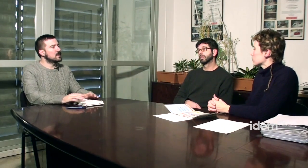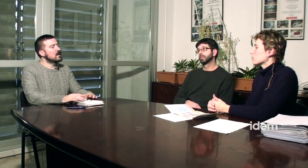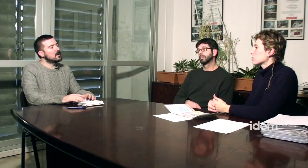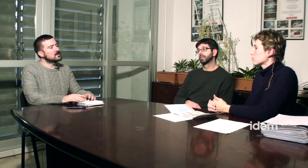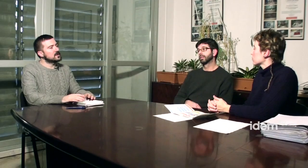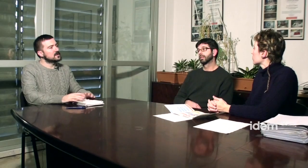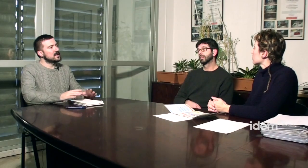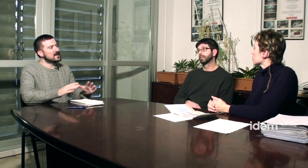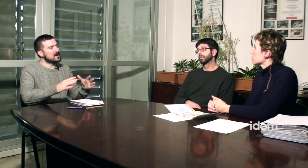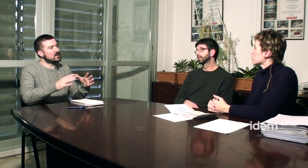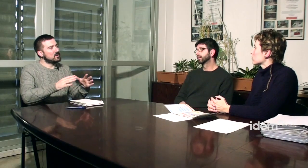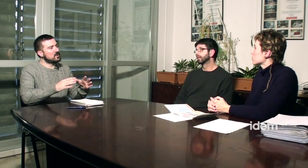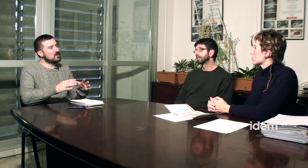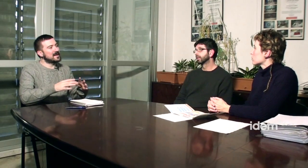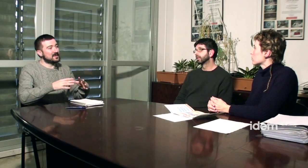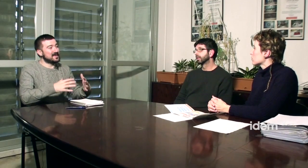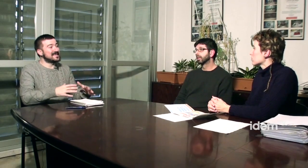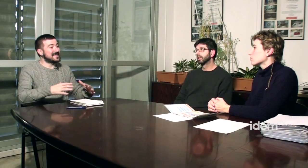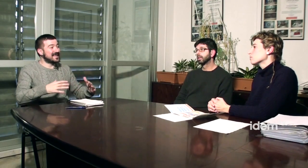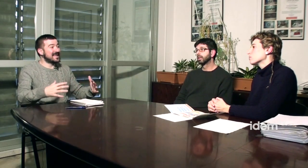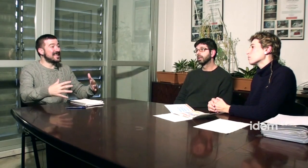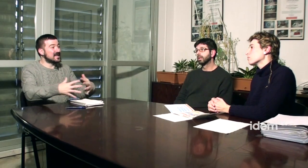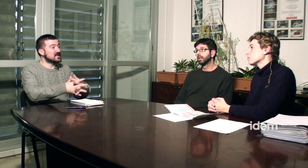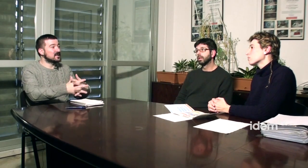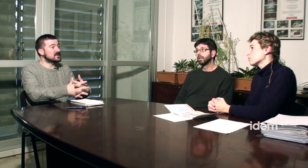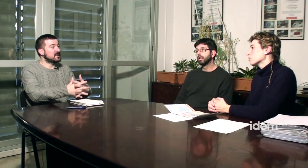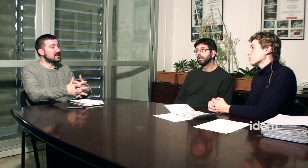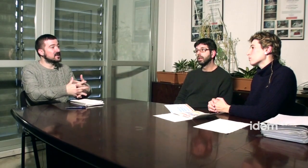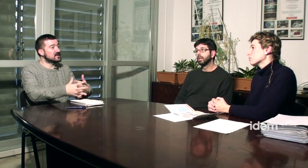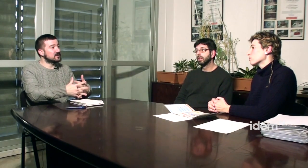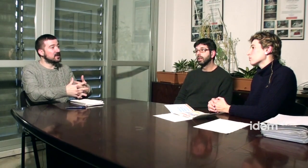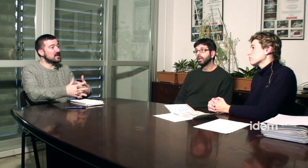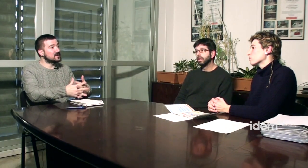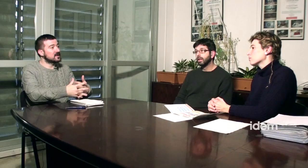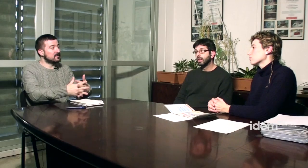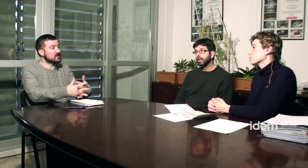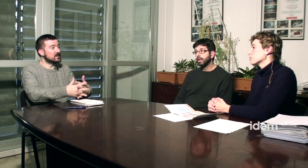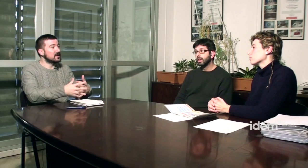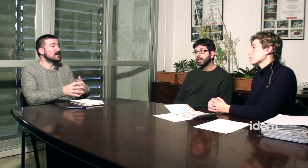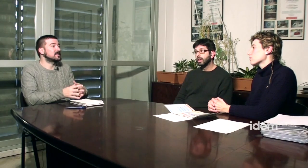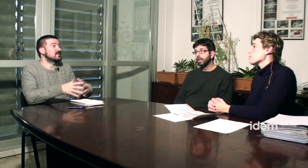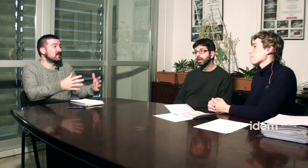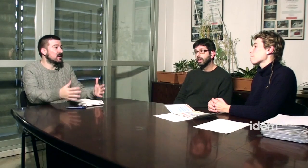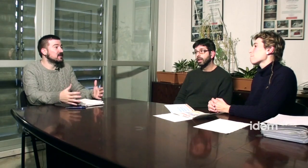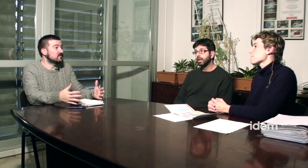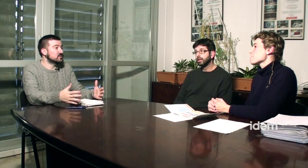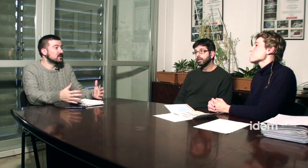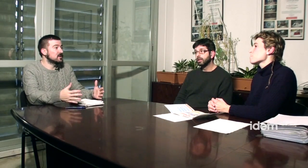-nos visibles i que se'ns vegin com a activitats que enllacen les diferents sectorials de la FESOCA i després també que volen difusió